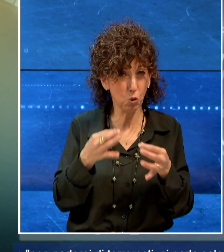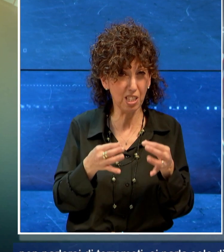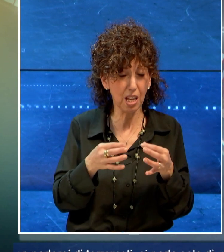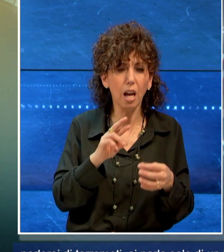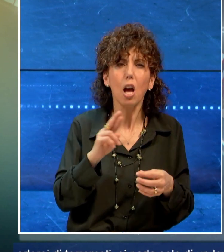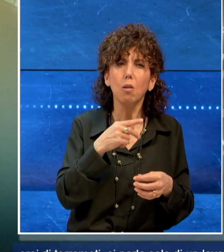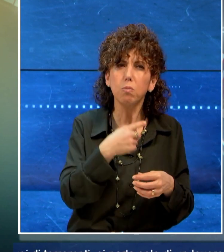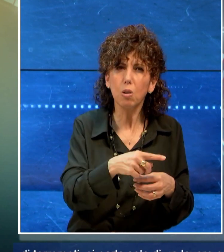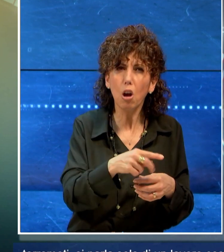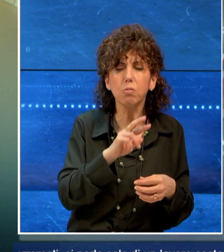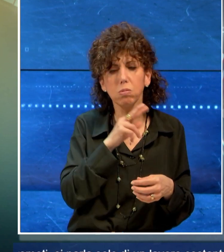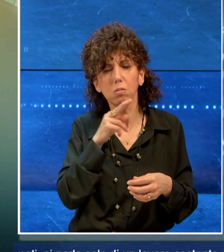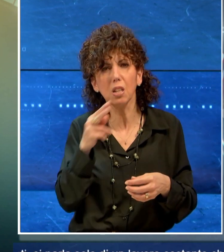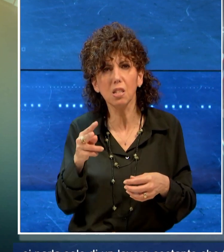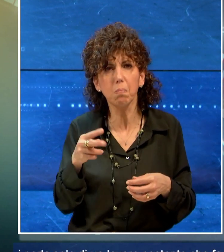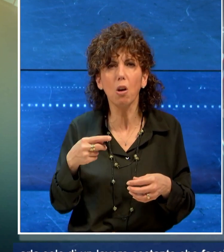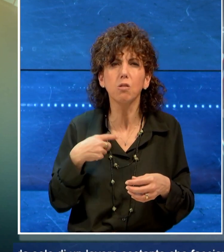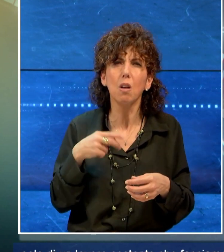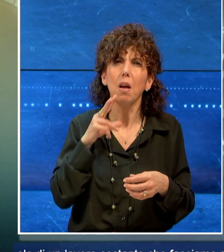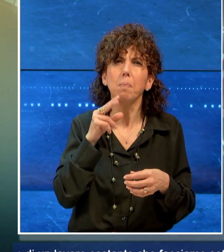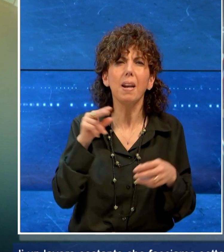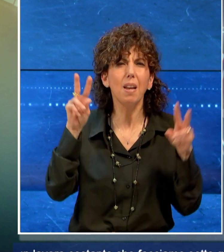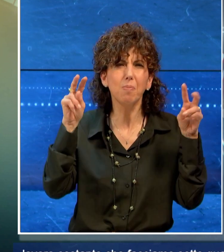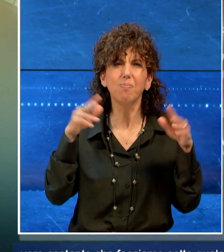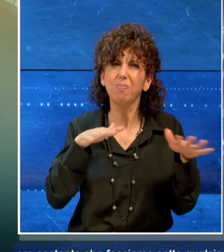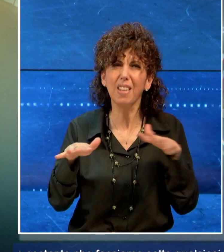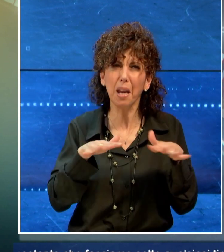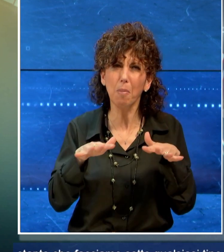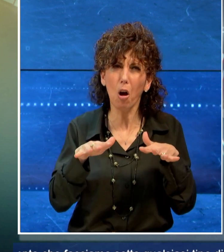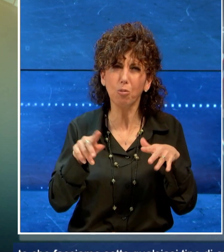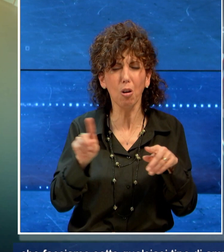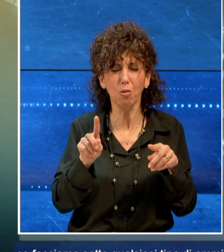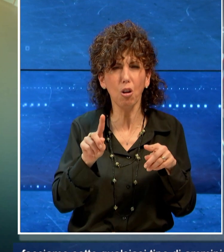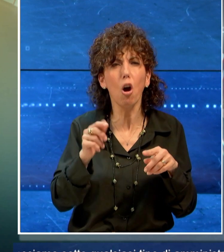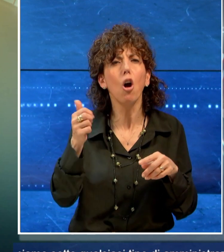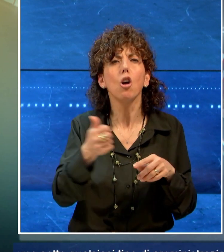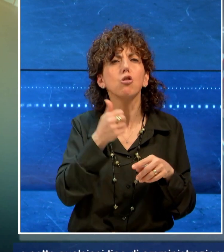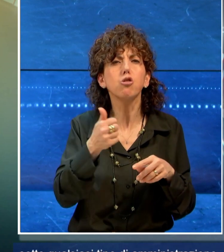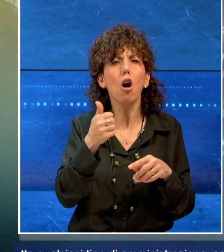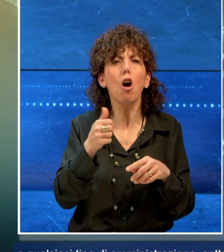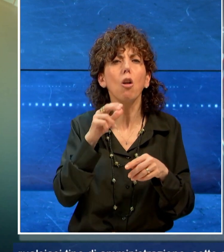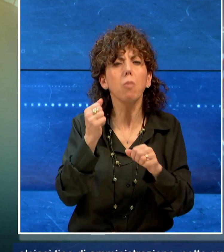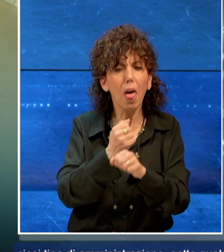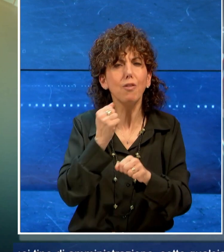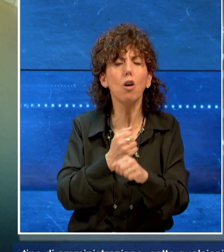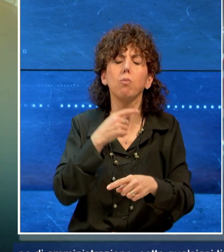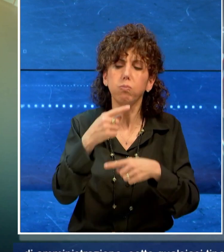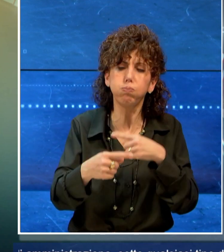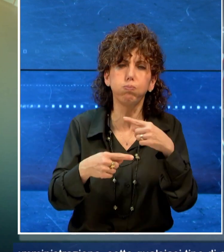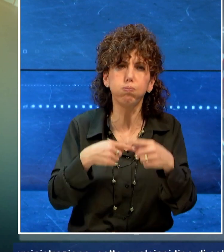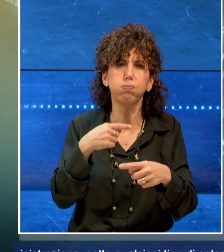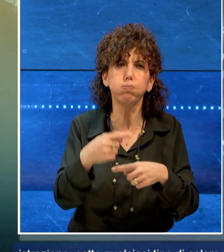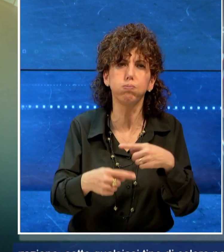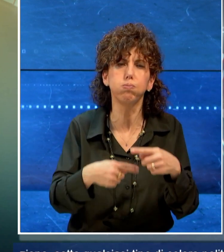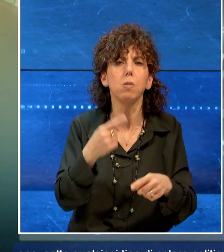ha risposto Non parlerei di terremoti, si parla solo di un lavoro costante che